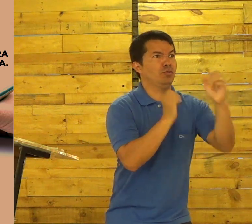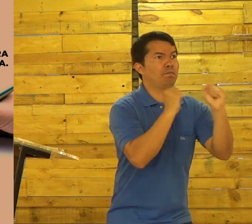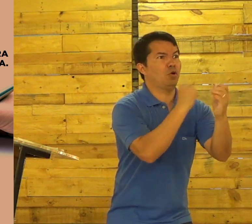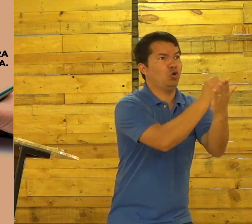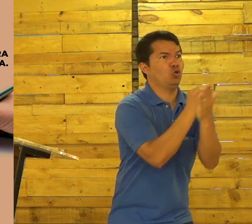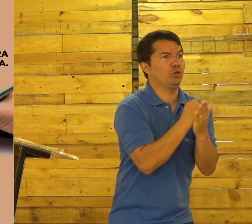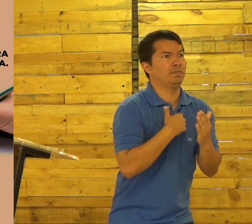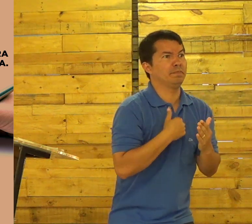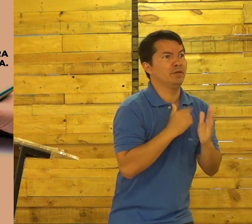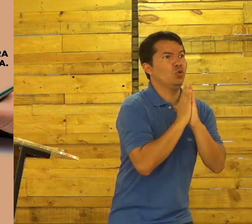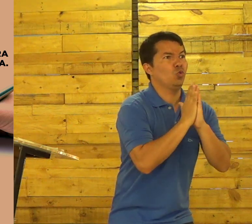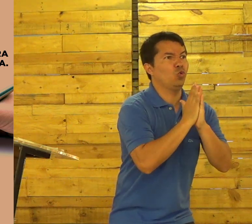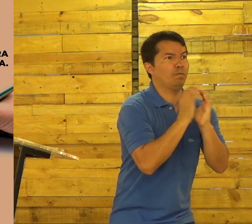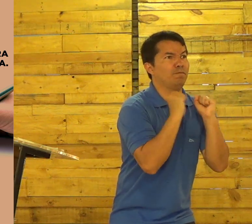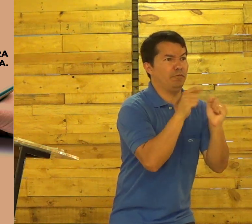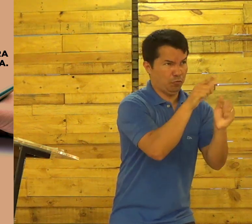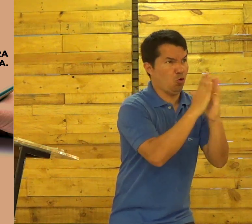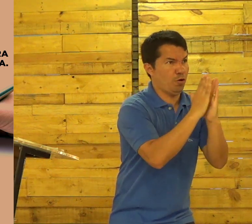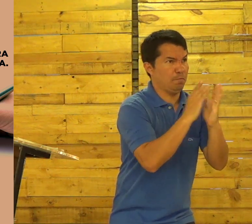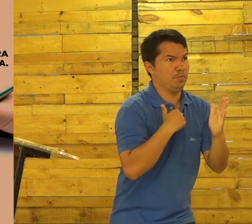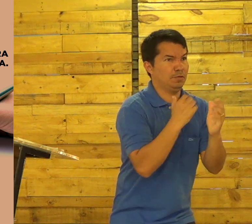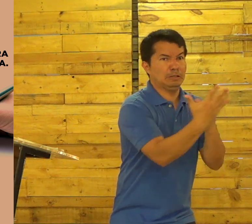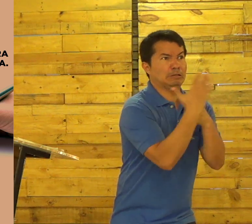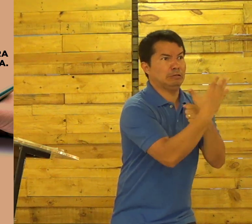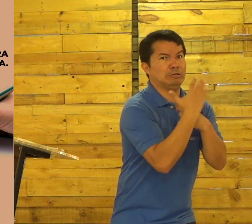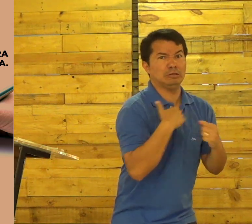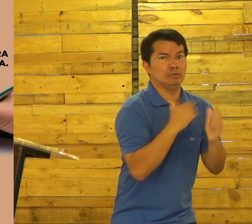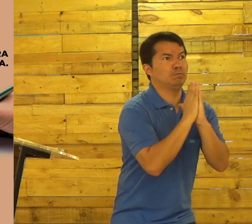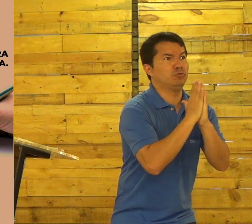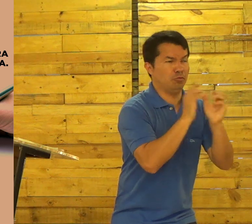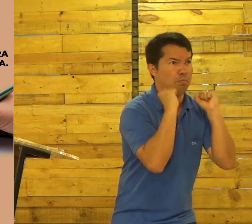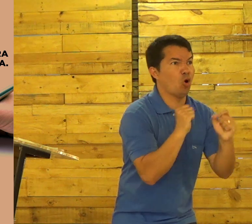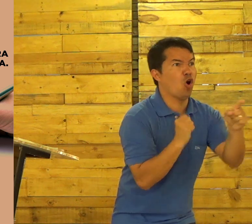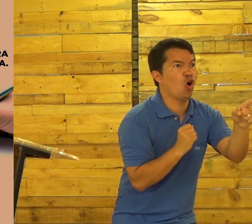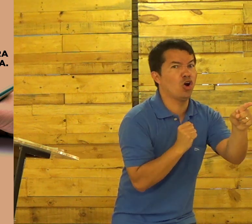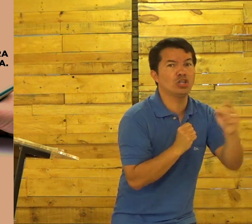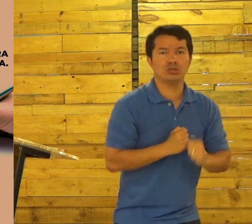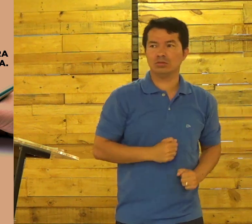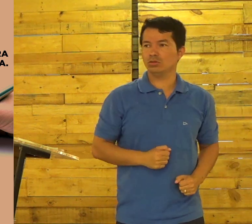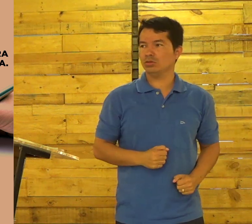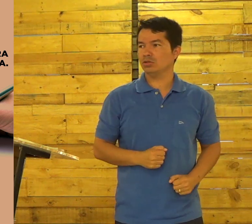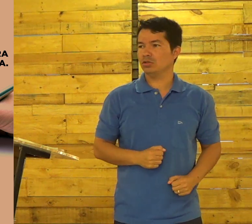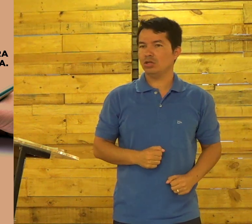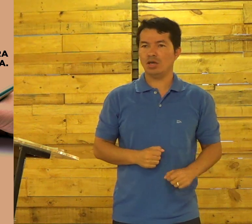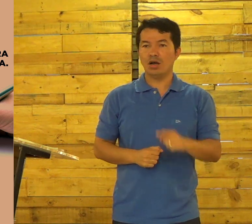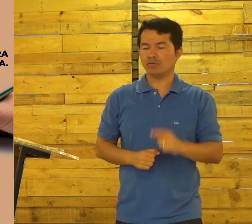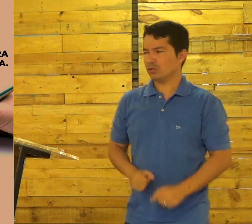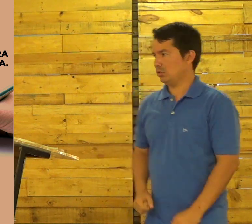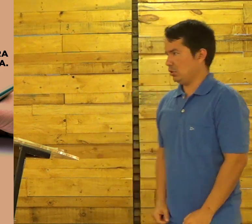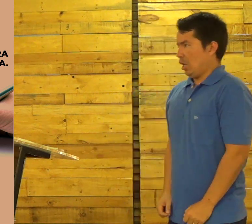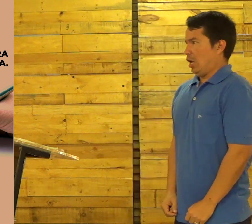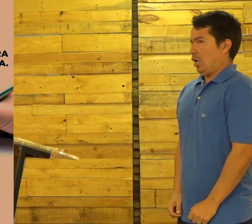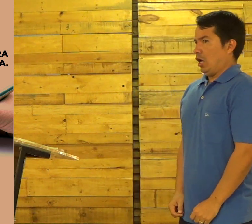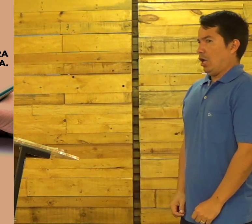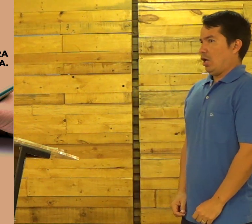viram Puxa Ele tem que vir Olhe por mim Olhe pela minha vida E você